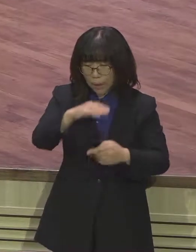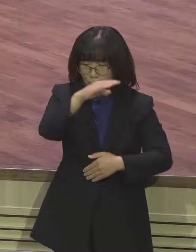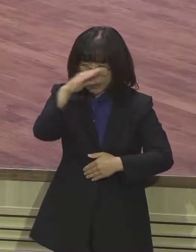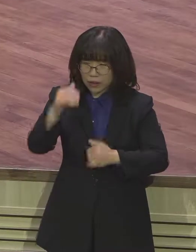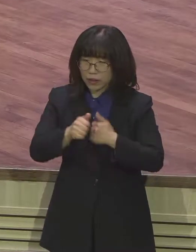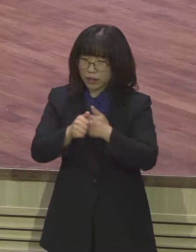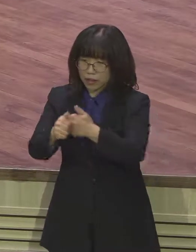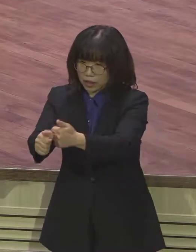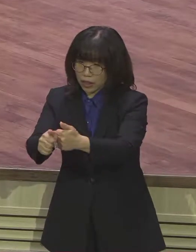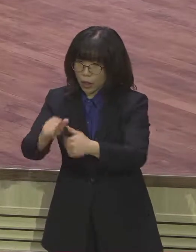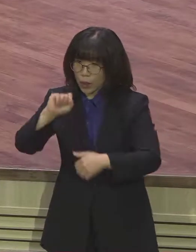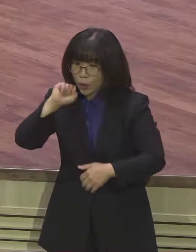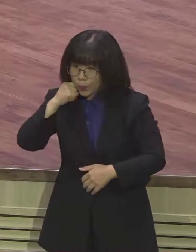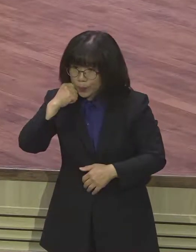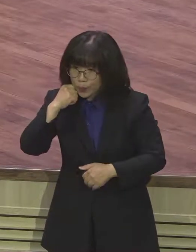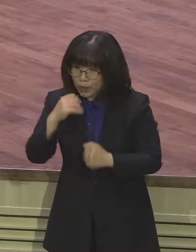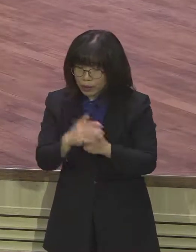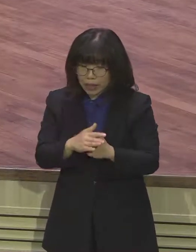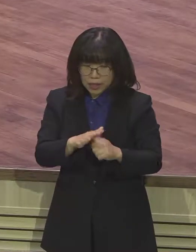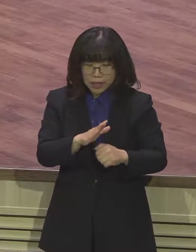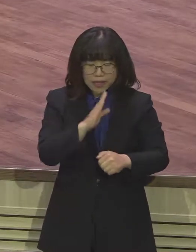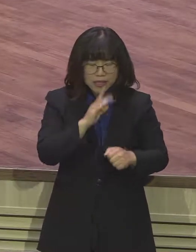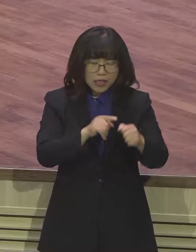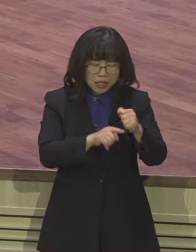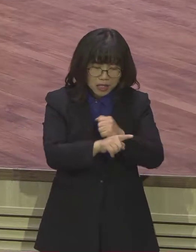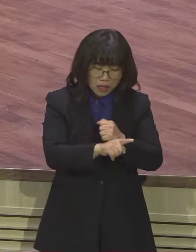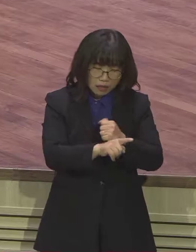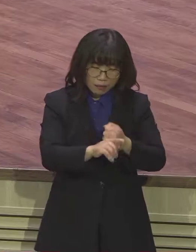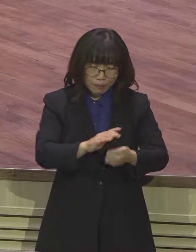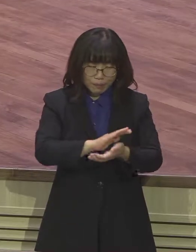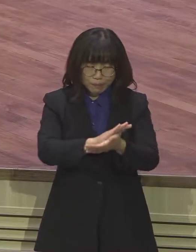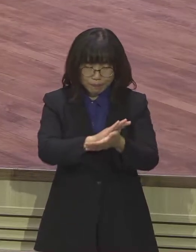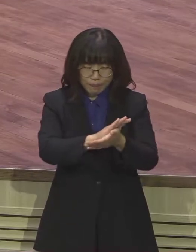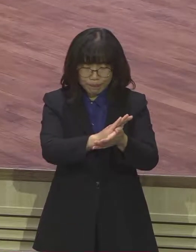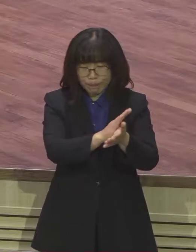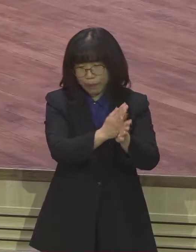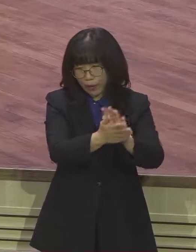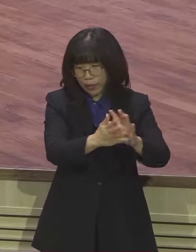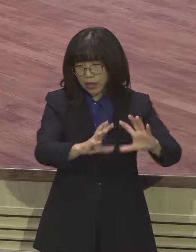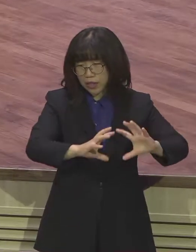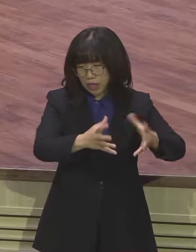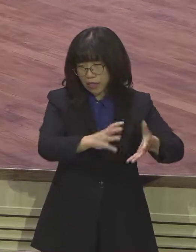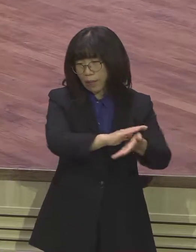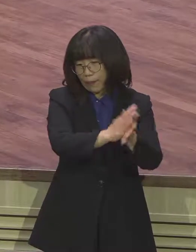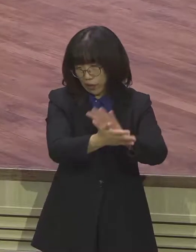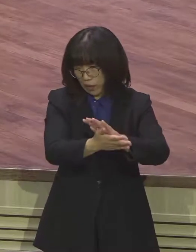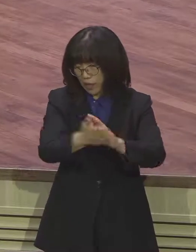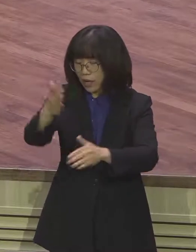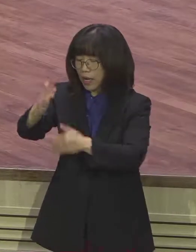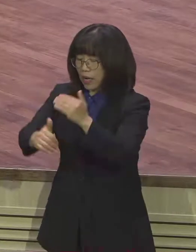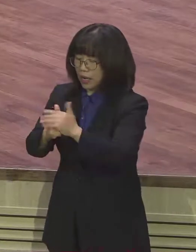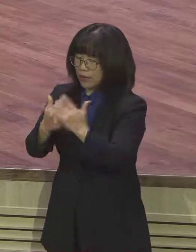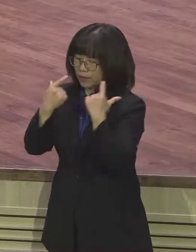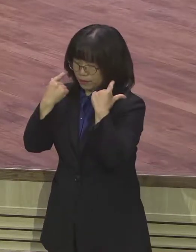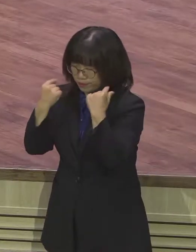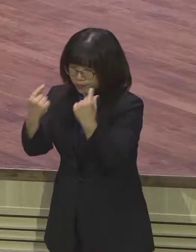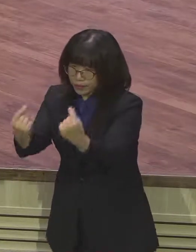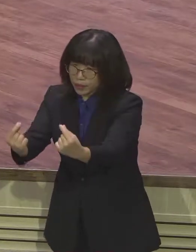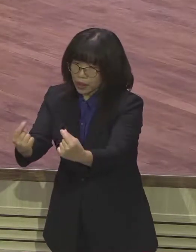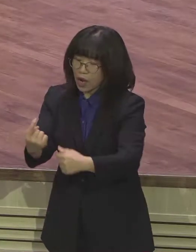영원히 변치 않는 참 진리 되신 하나님의 말씀을 여러분 붙잡으시길 바랍니다. 어제나 오늘이나 동일하신 하나님의 말씀이